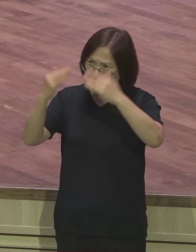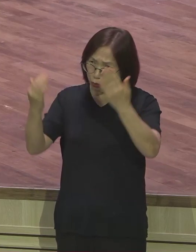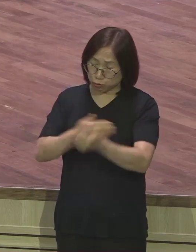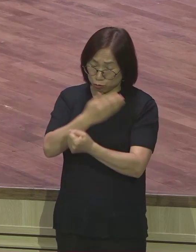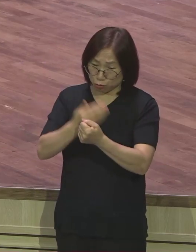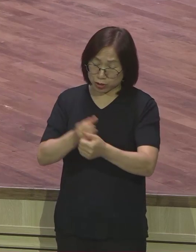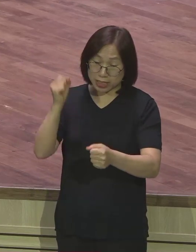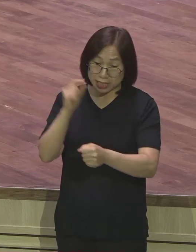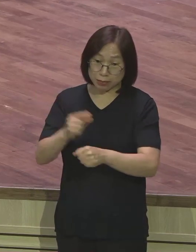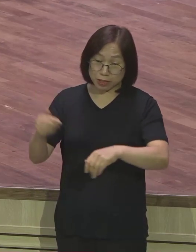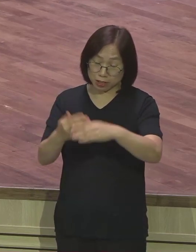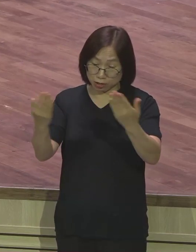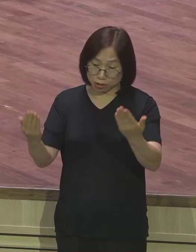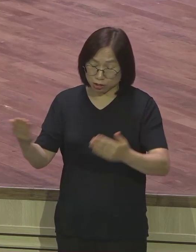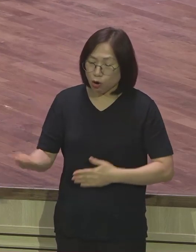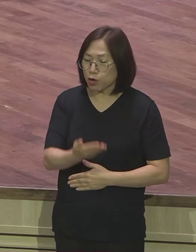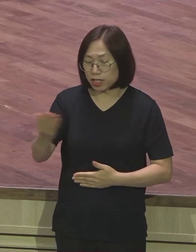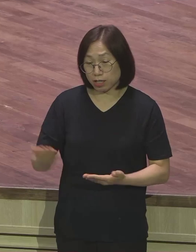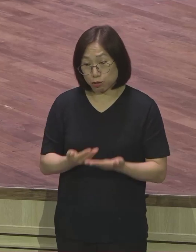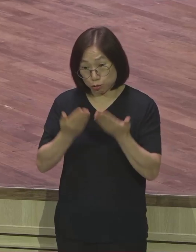주었다 그러므로 너희는 가라 얘기하는 거죠